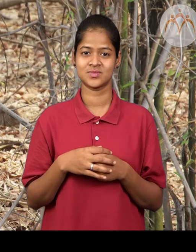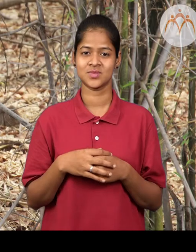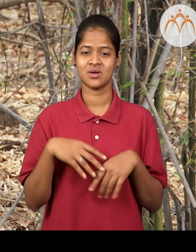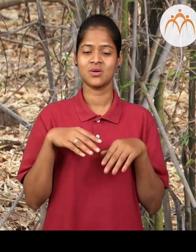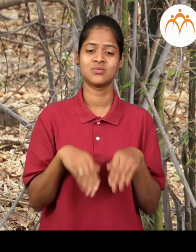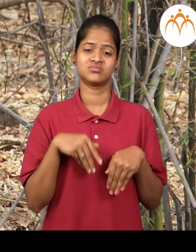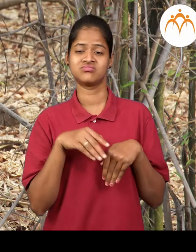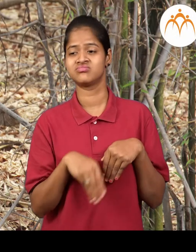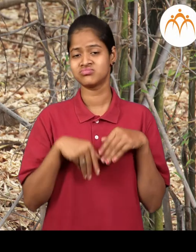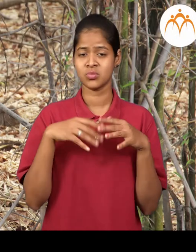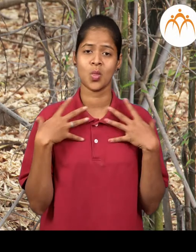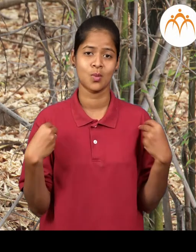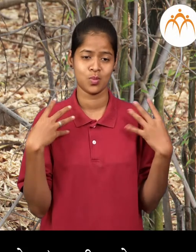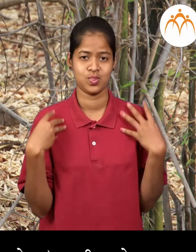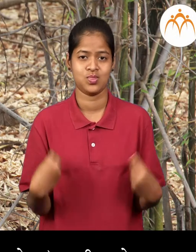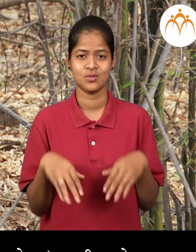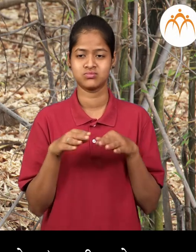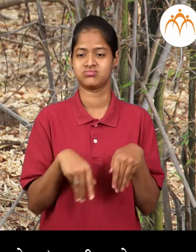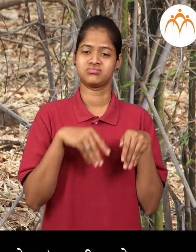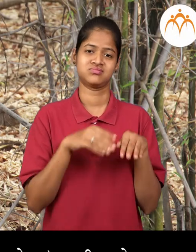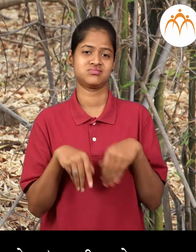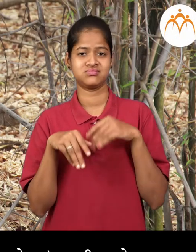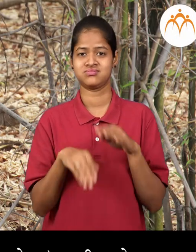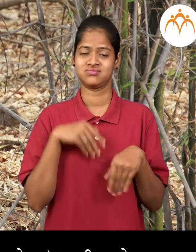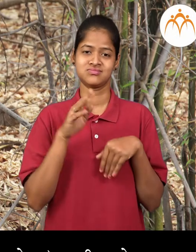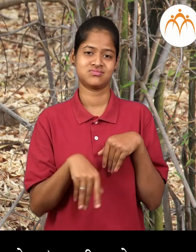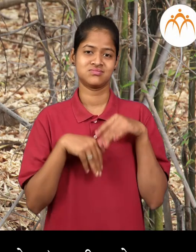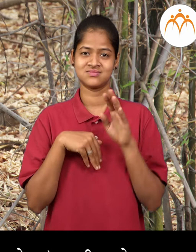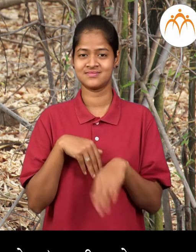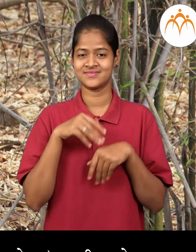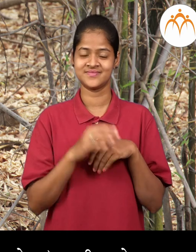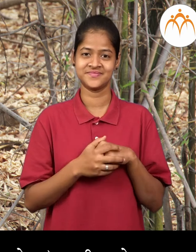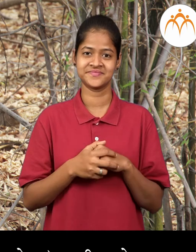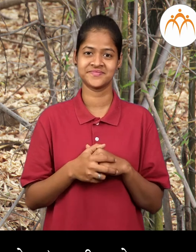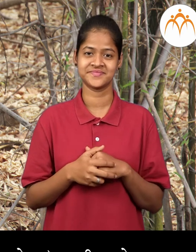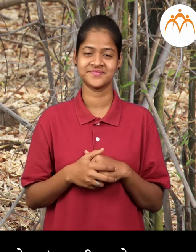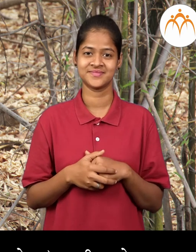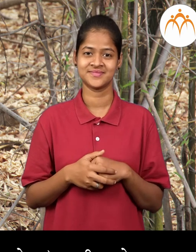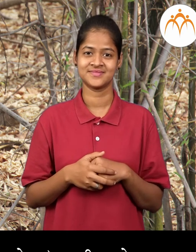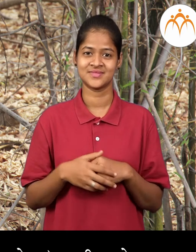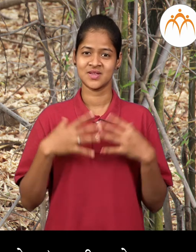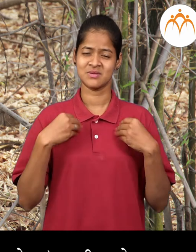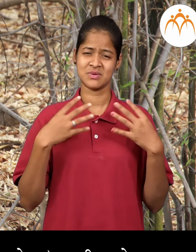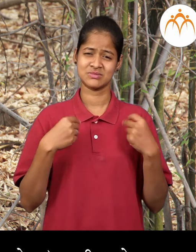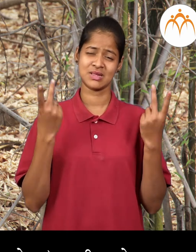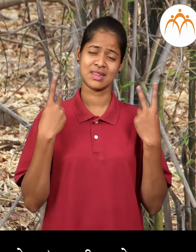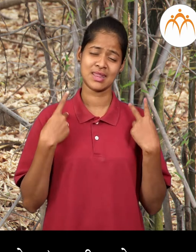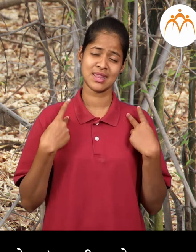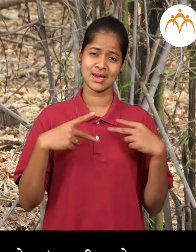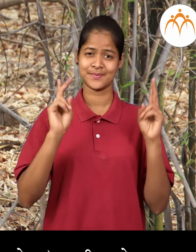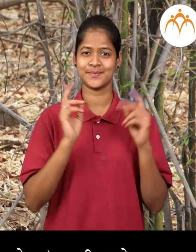अस्वल अस्वल हा केसाल खूप केस